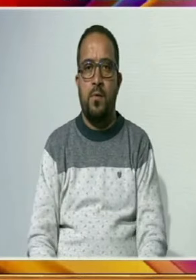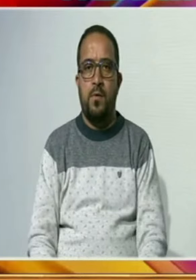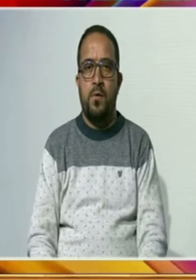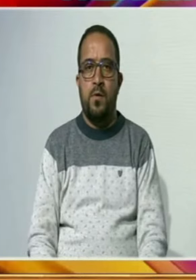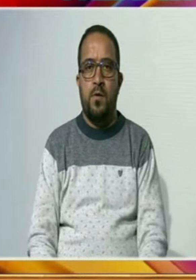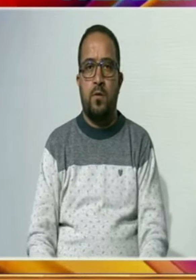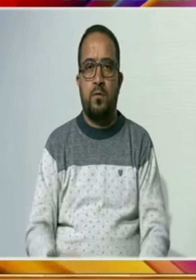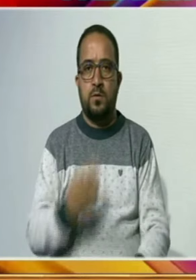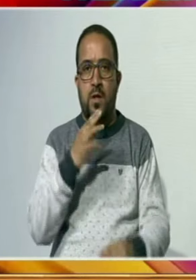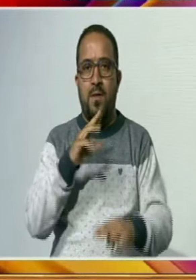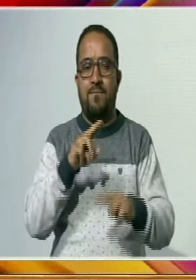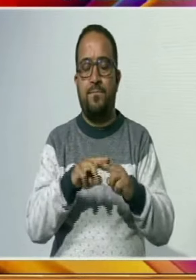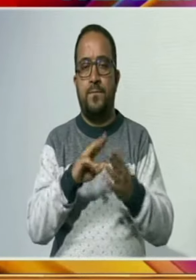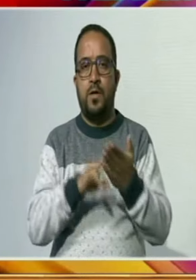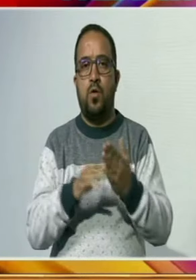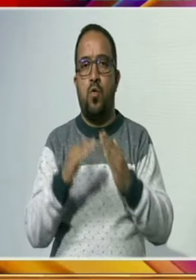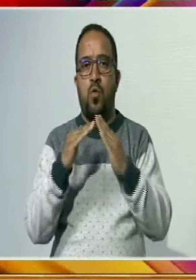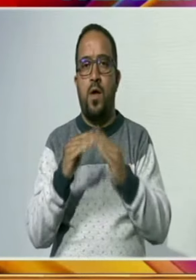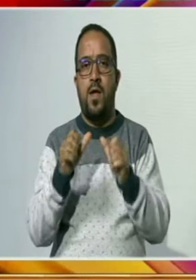سفارت کھانے